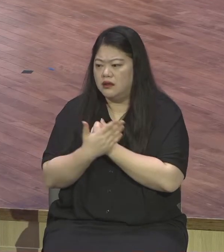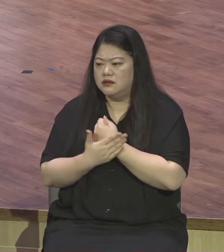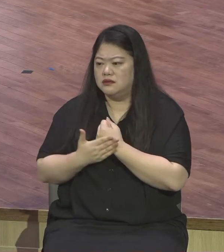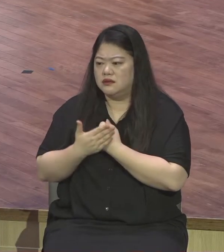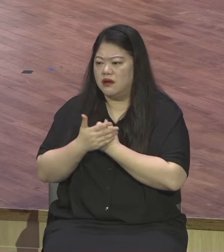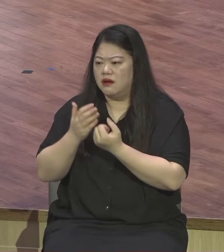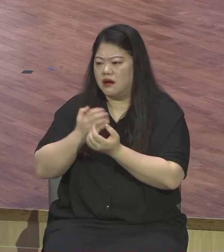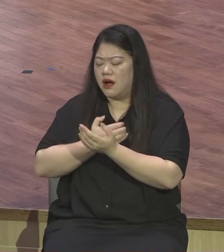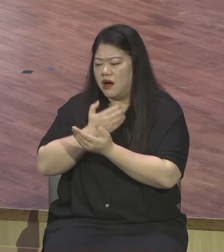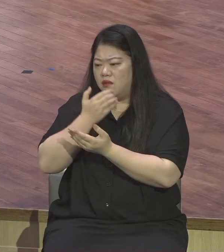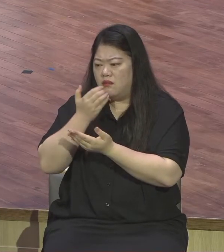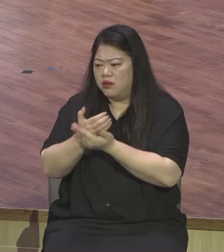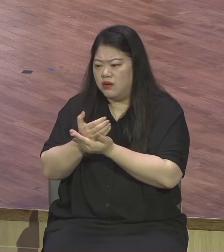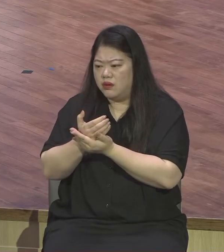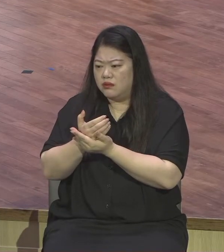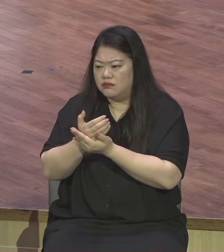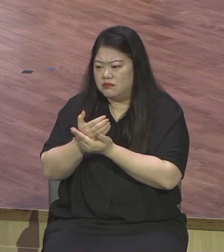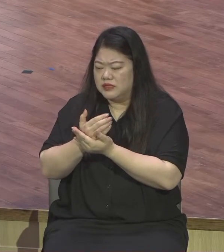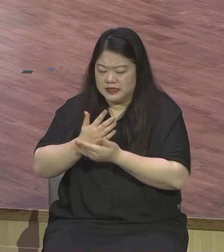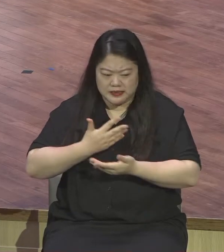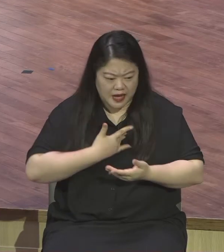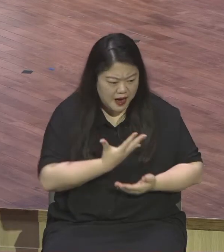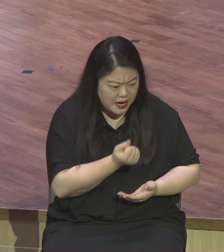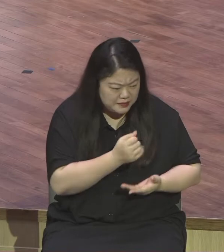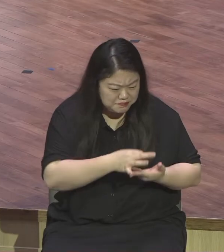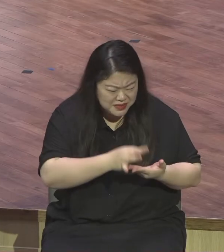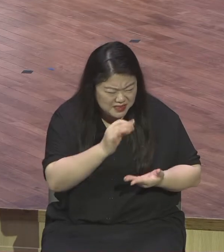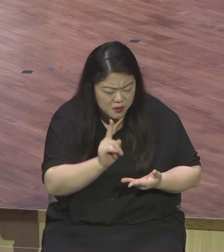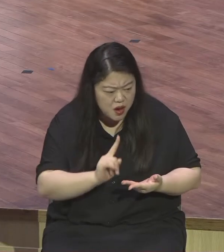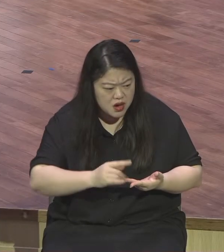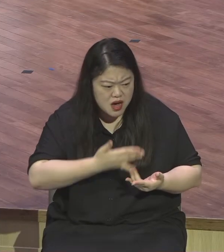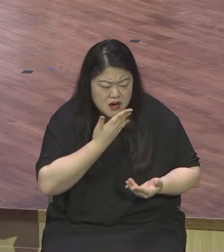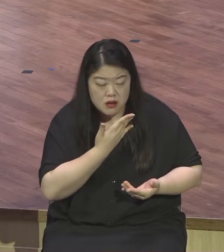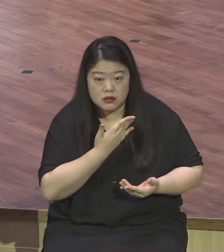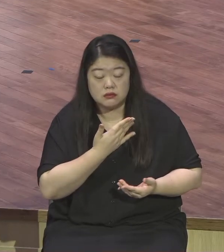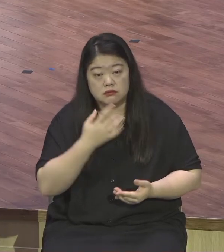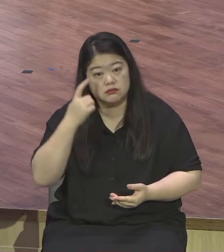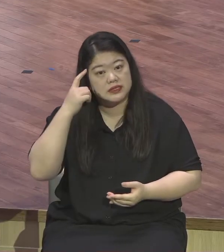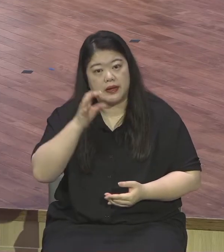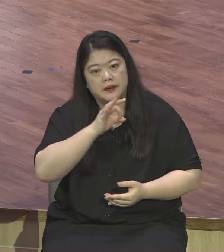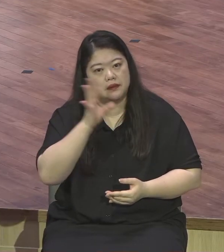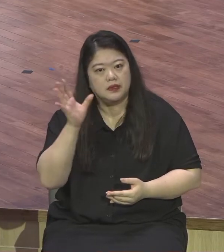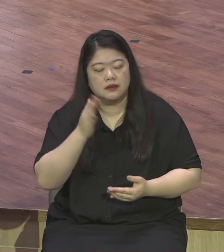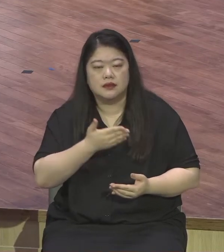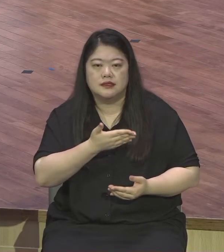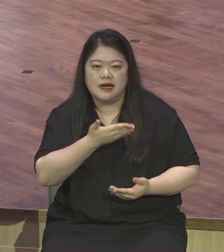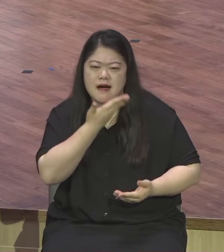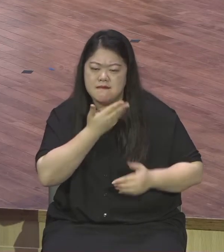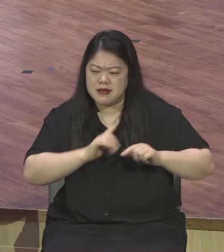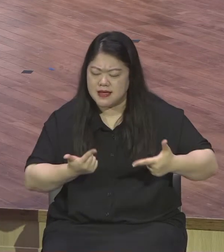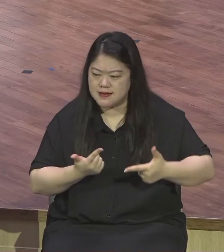것입니다. 은혜 안 받으면 헌신이 안 되지요. 은혜를 받아야지요. 사실